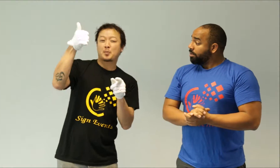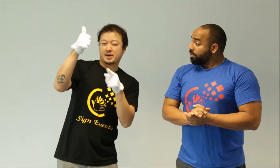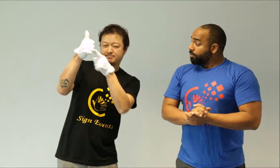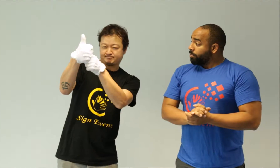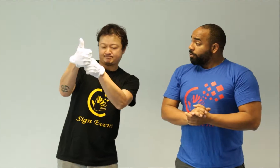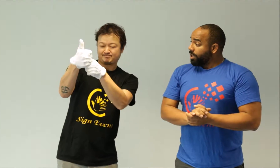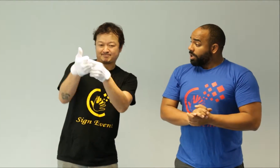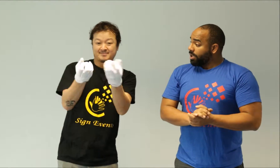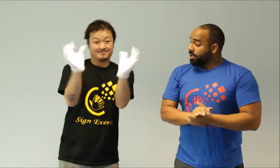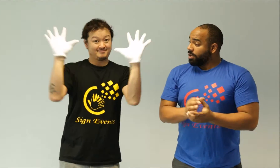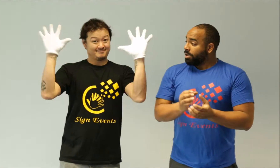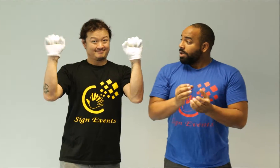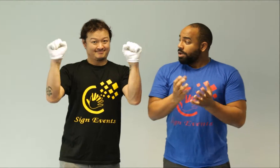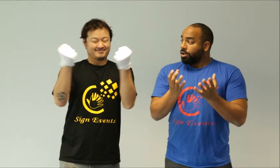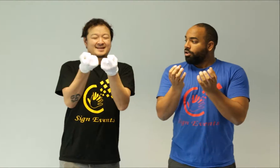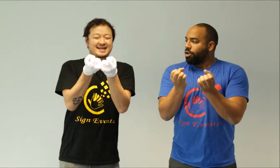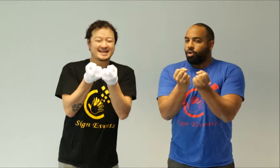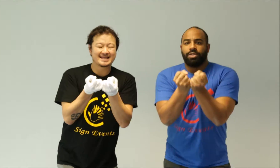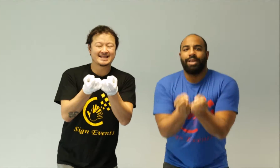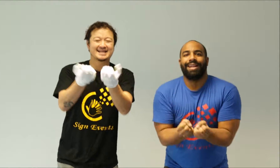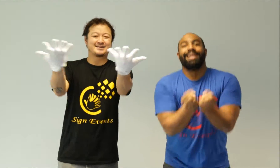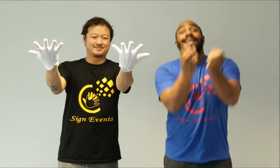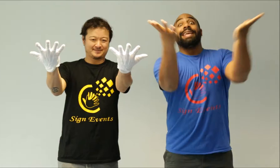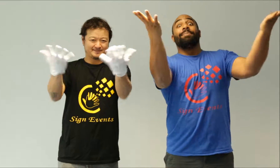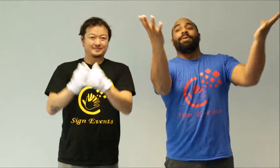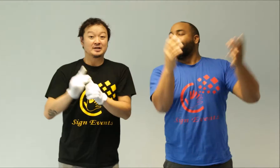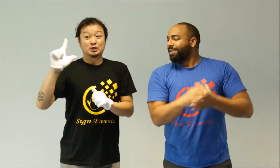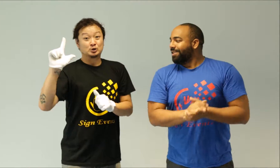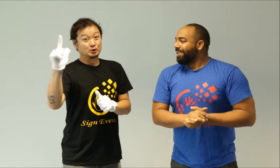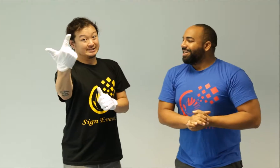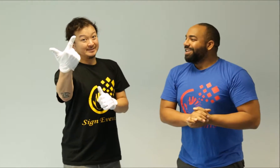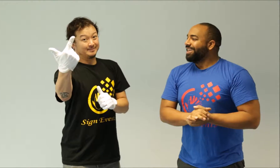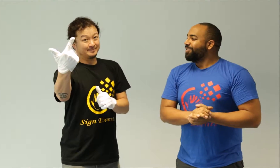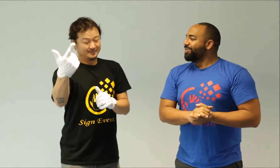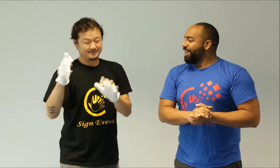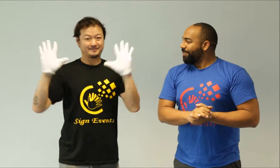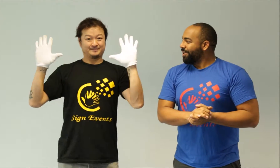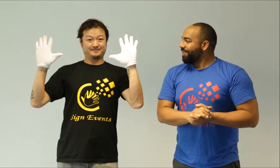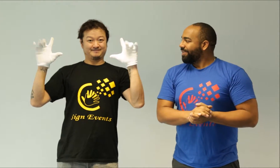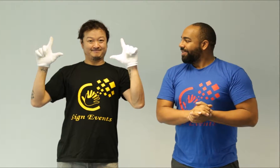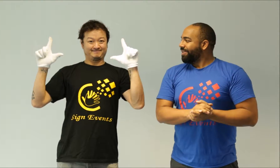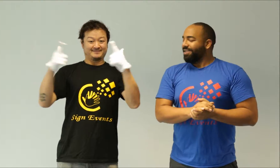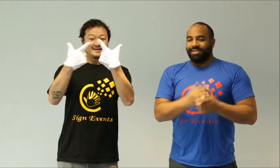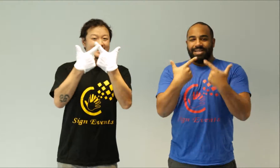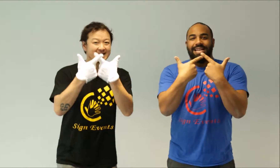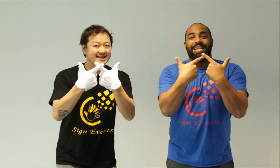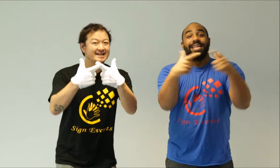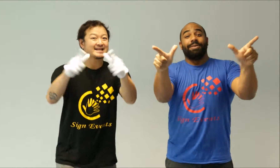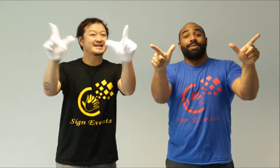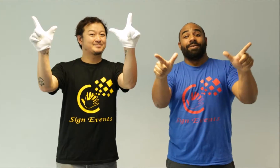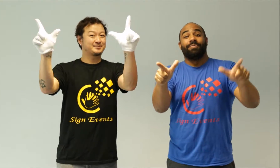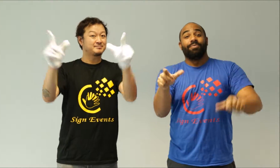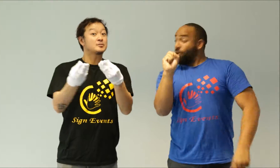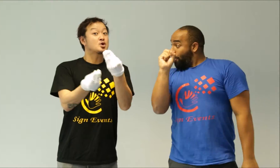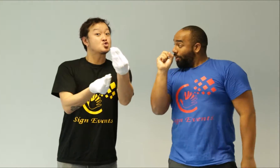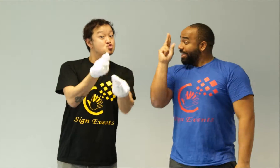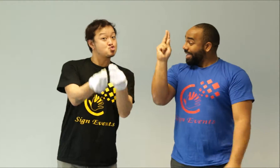Premier, on va commencer libre Les deuxièmes, libre Ok